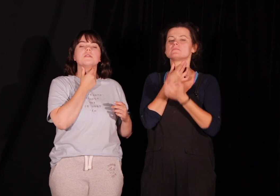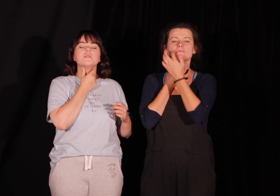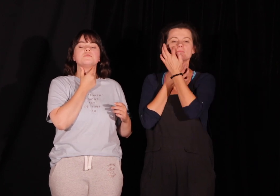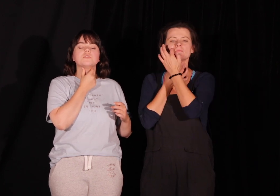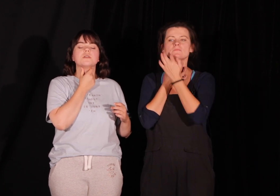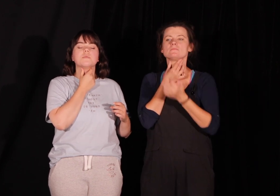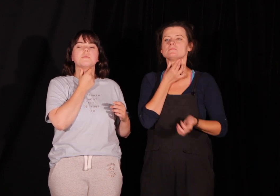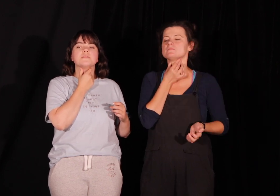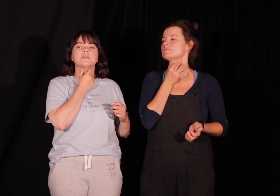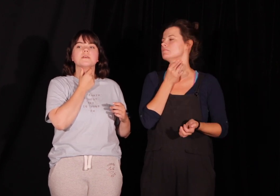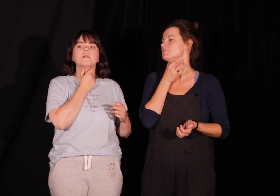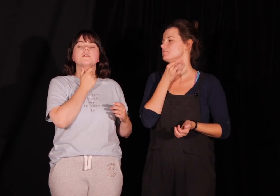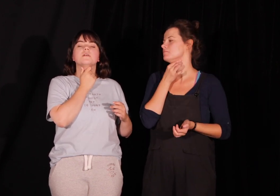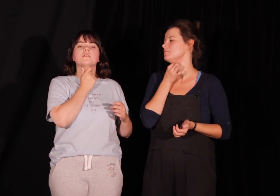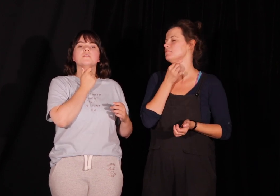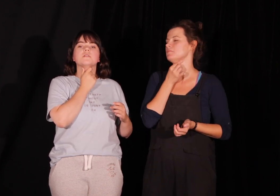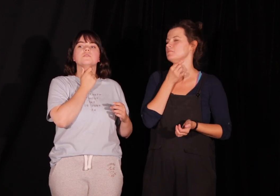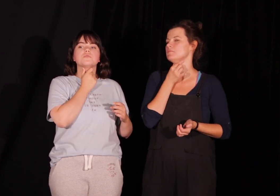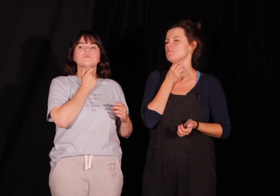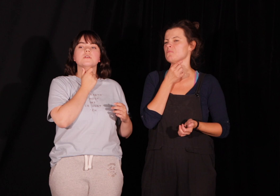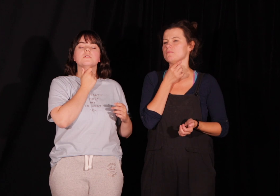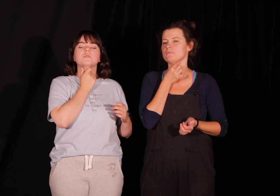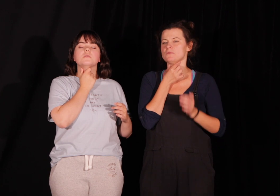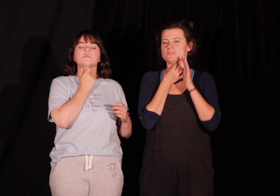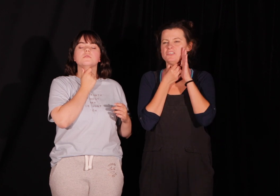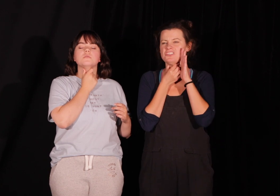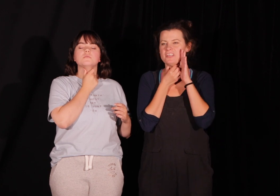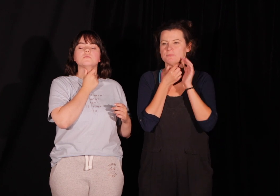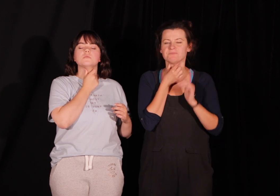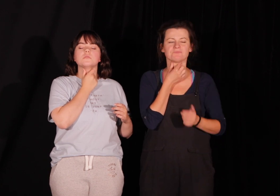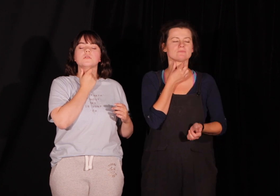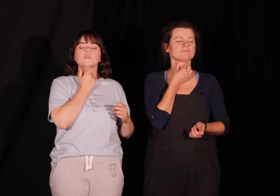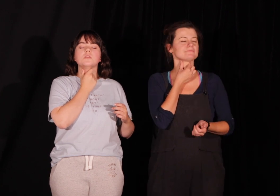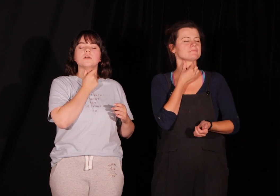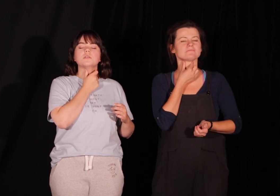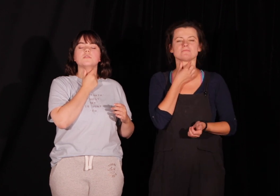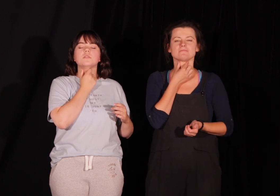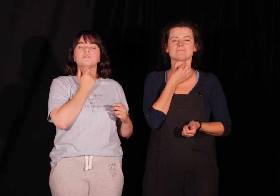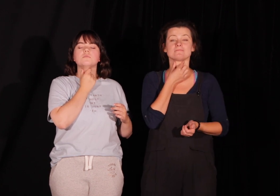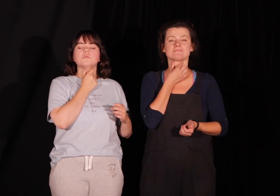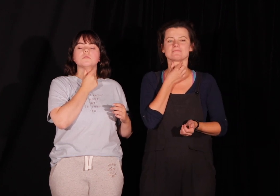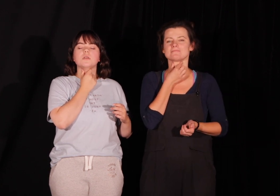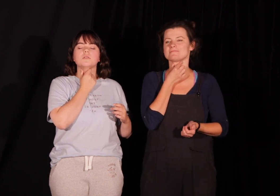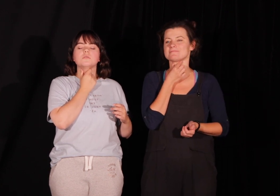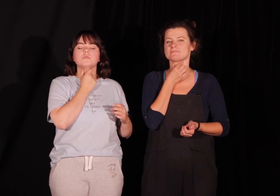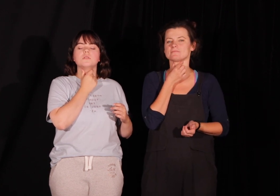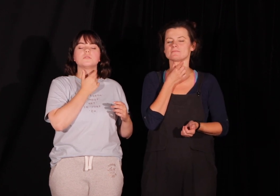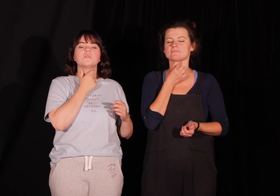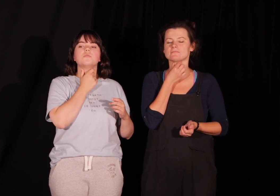lekko przytykamy palce do skóry. Będziemy indykiem. I jak indyk sobie tutaj tą